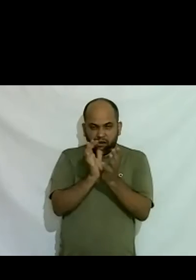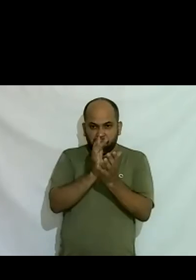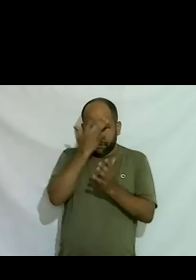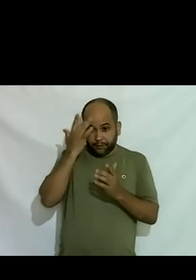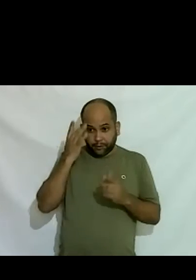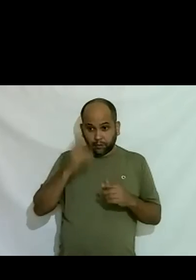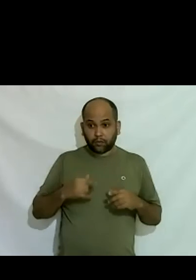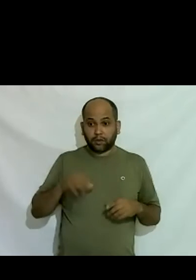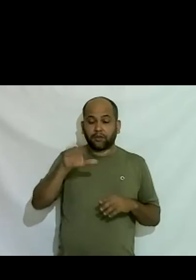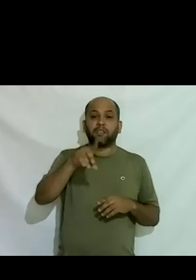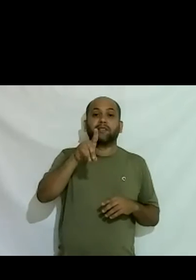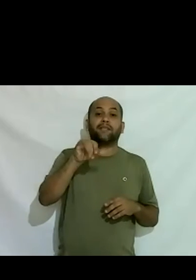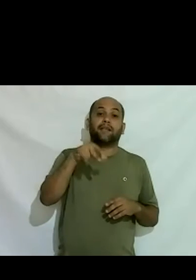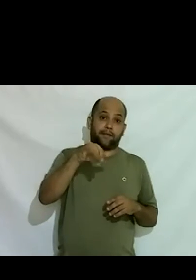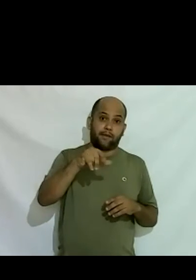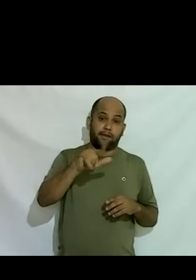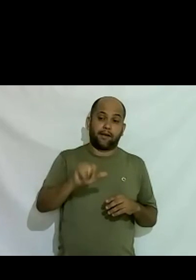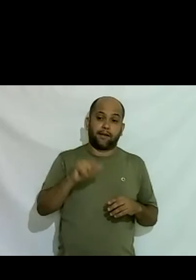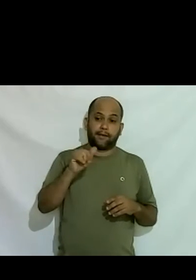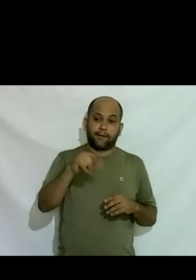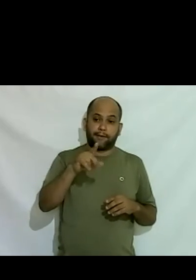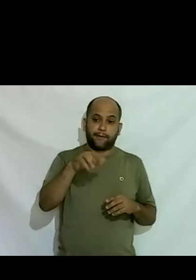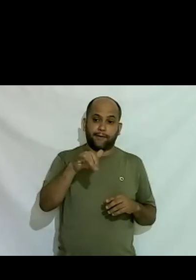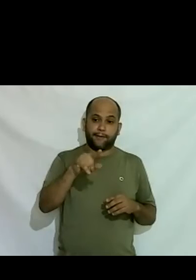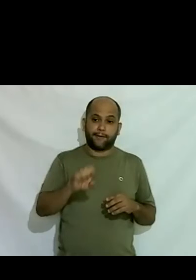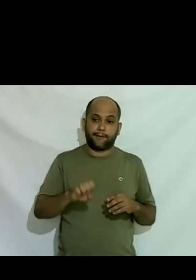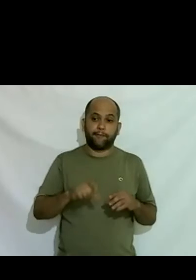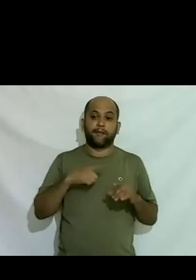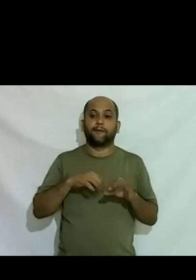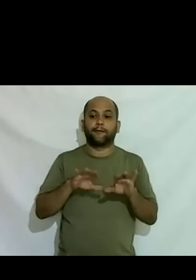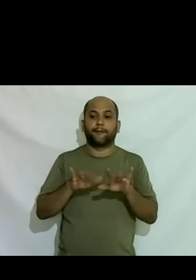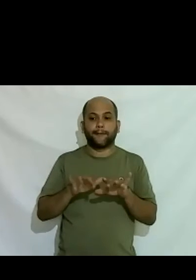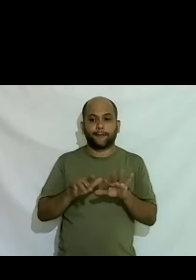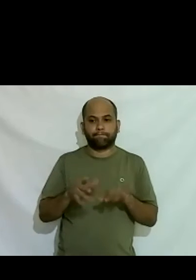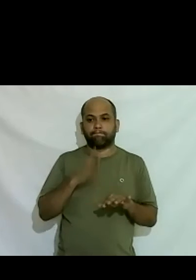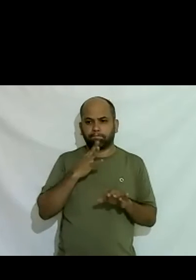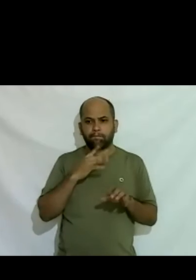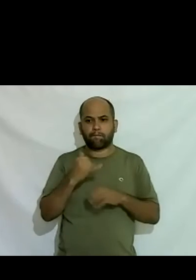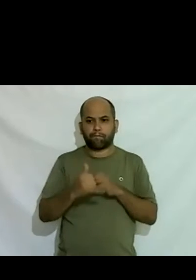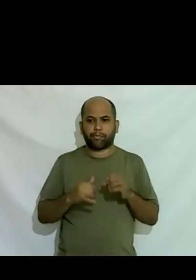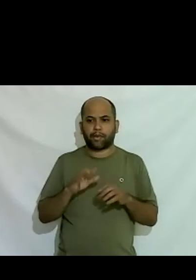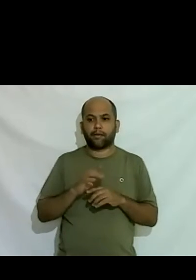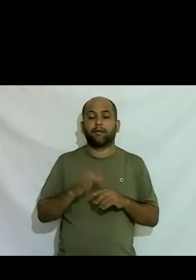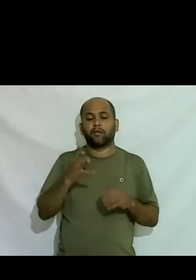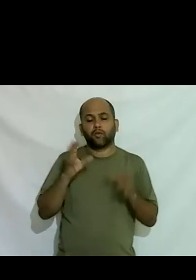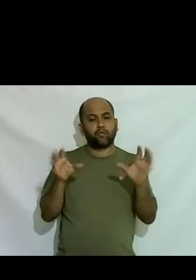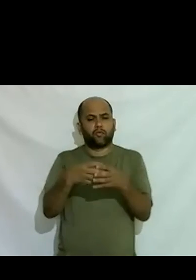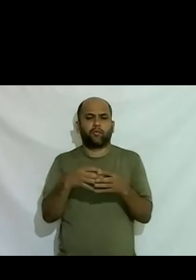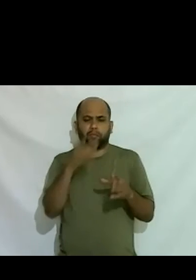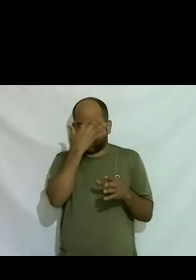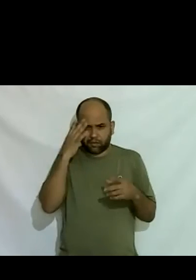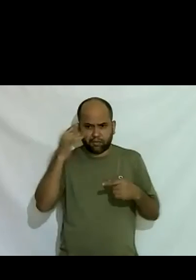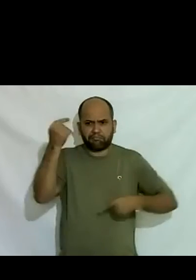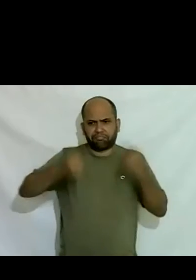chamei a Daniela Andrade também que precisava fazer o site ela era técnica de informática enfim juntei um grupo de pessoas e